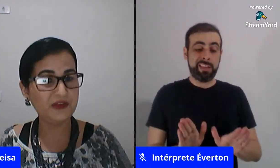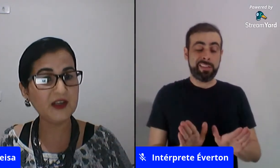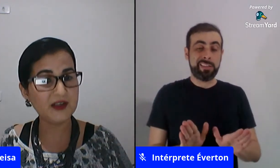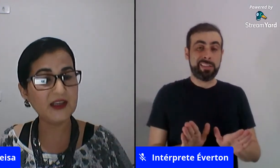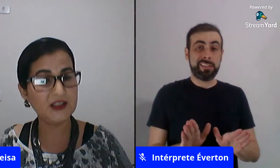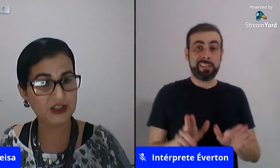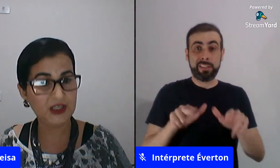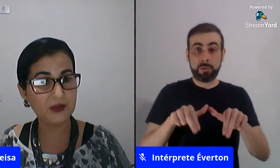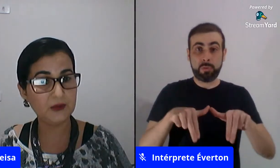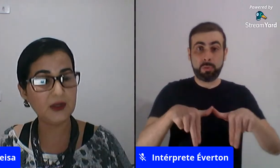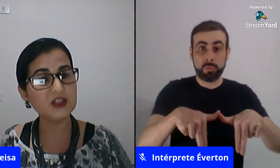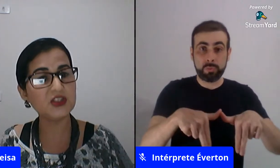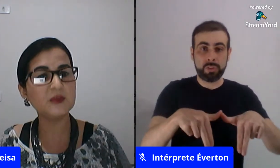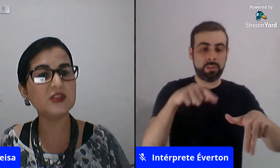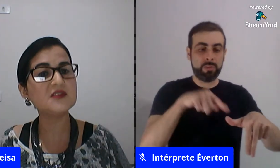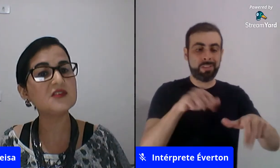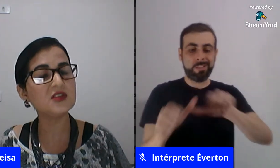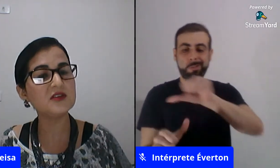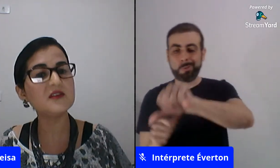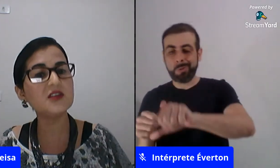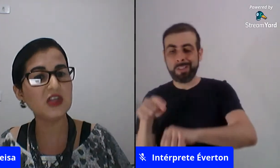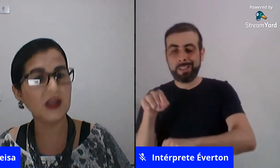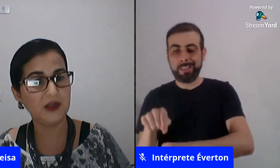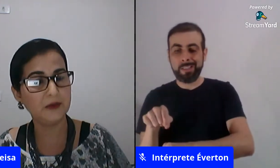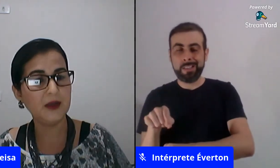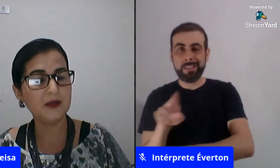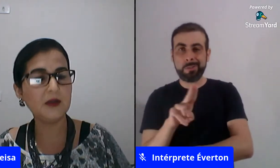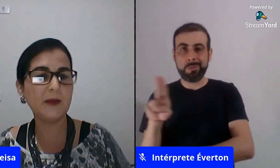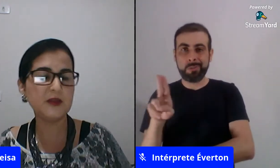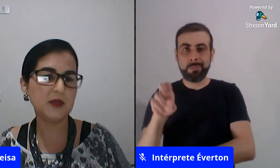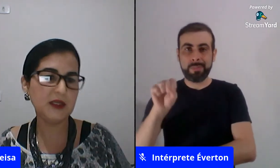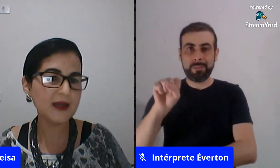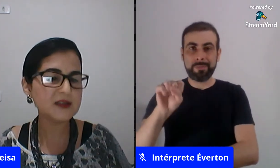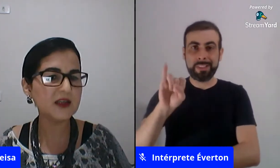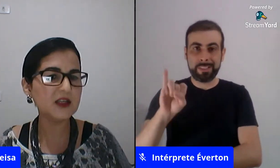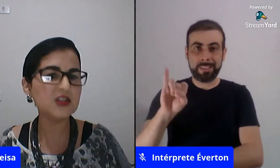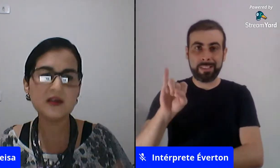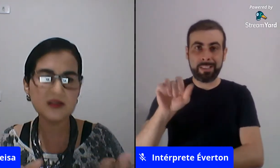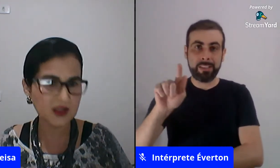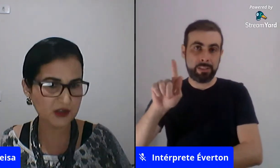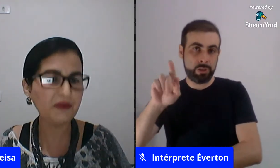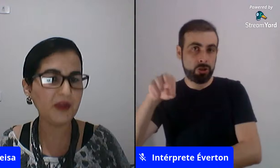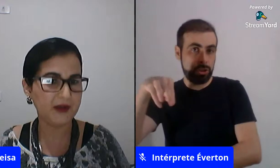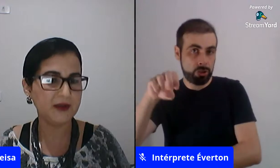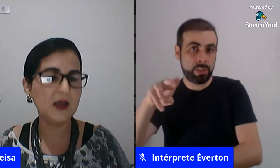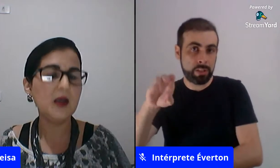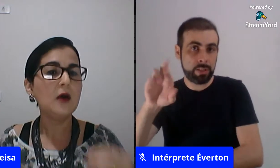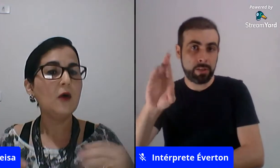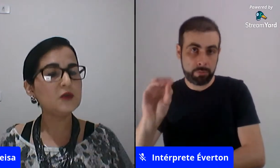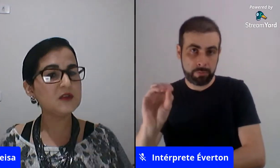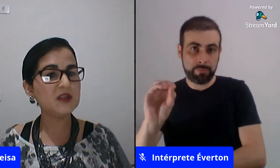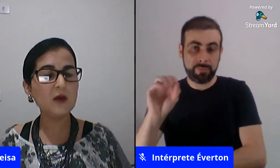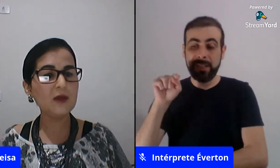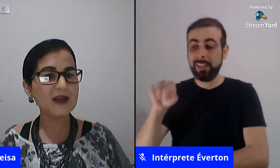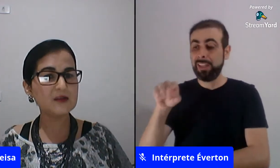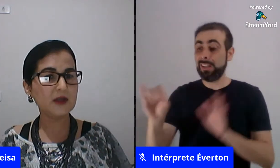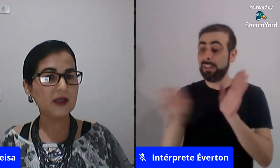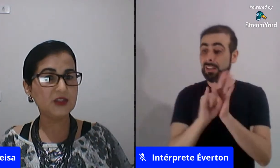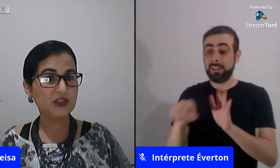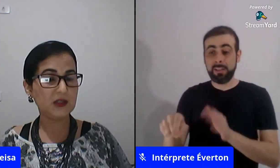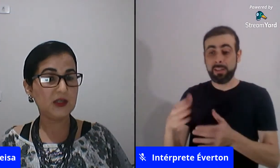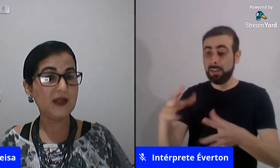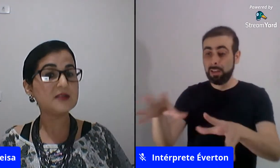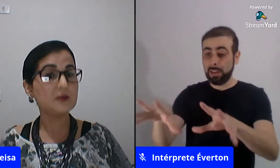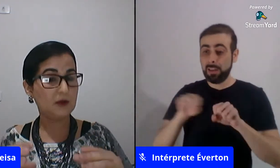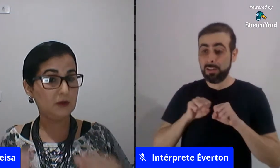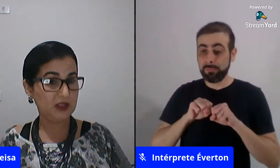identifica com aquele gênero a gente chama de cisgênero então é a pessoa que nasce com aquele gênero e se identifica os que não nascem com